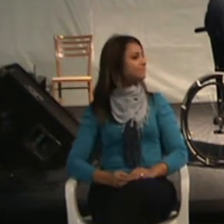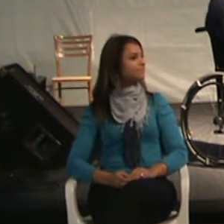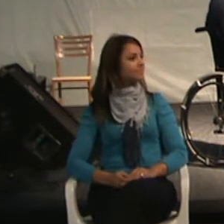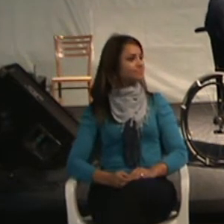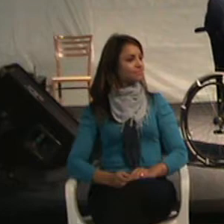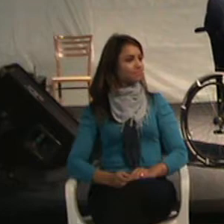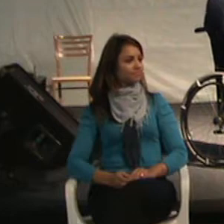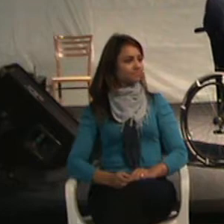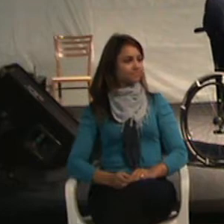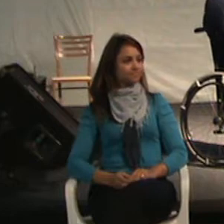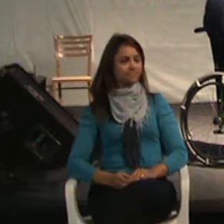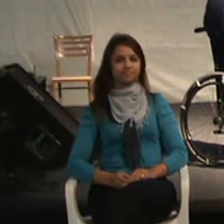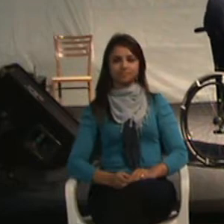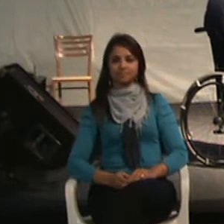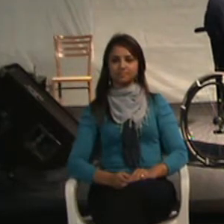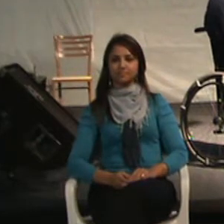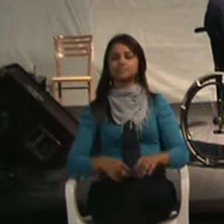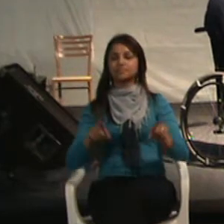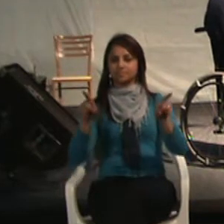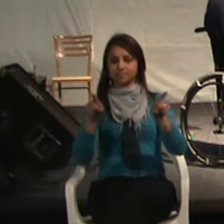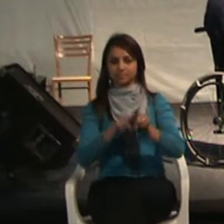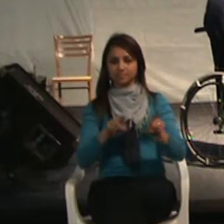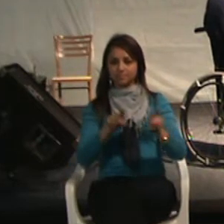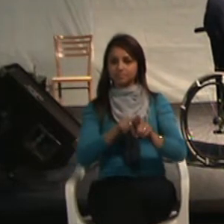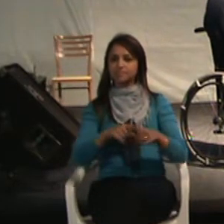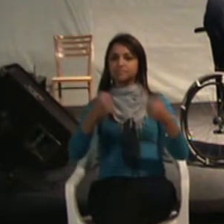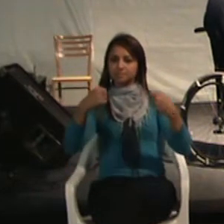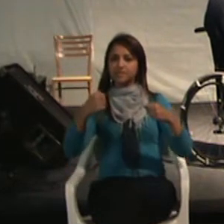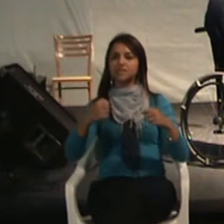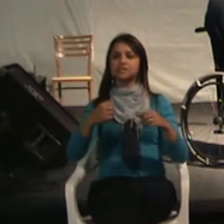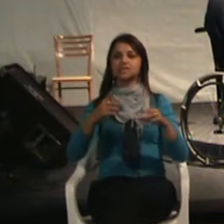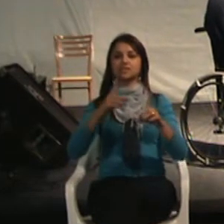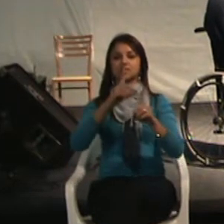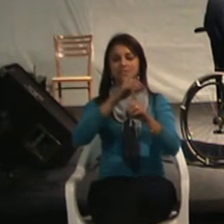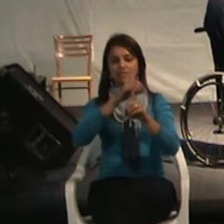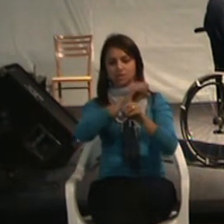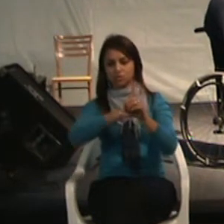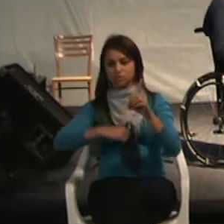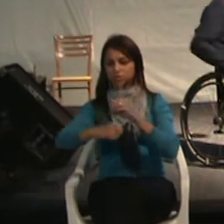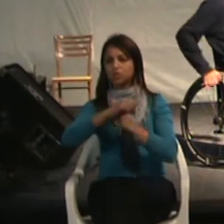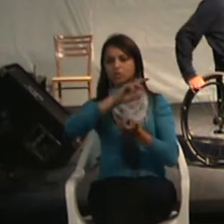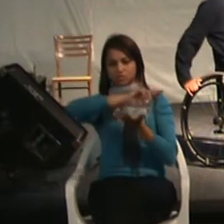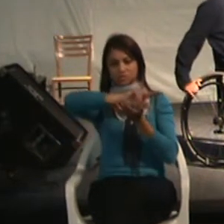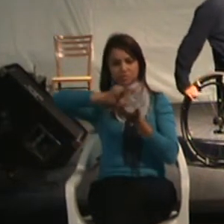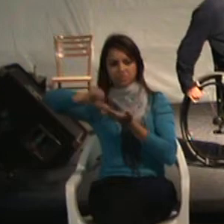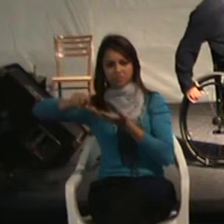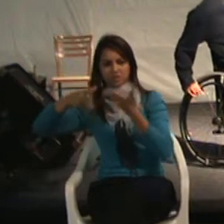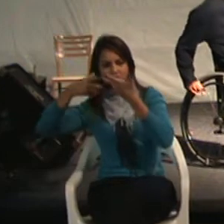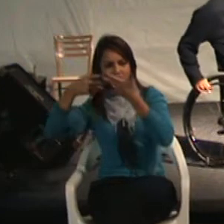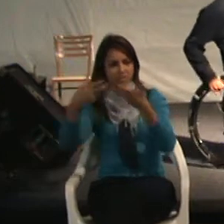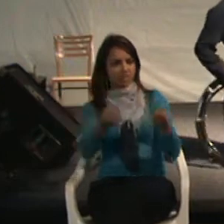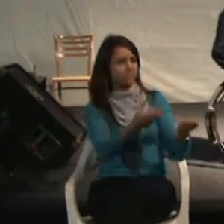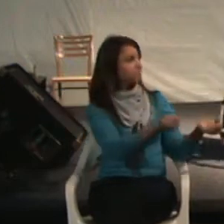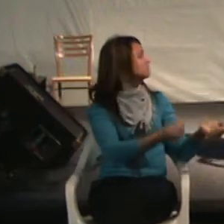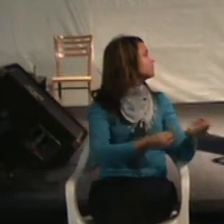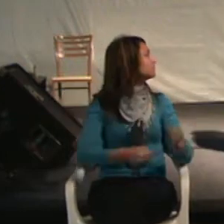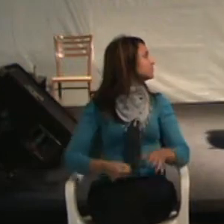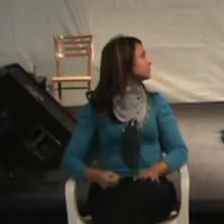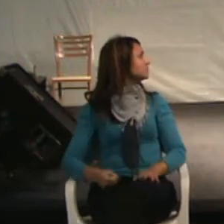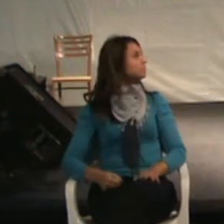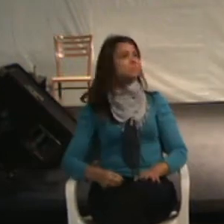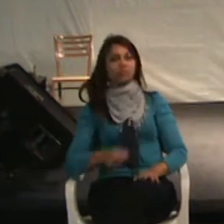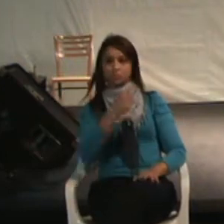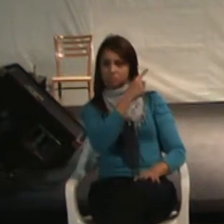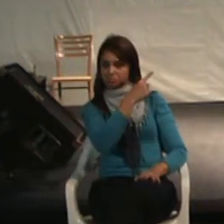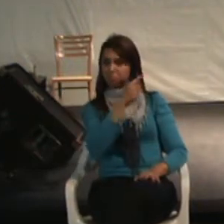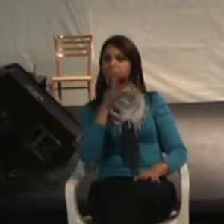Também a objetiva. Trazer a diversidade da sociedade, somar o conceito de sustentabilidade do negócio. Puxa vida, pessoal. Isso aqui